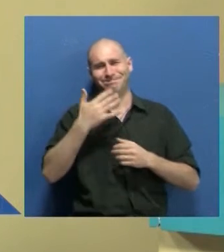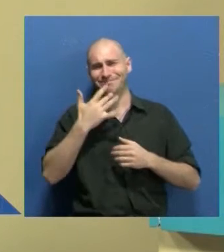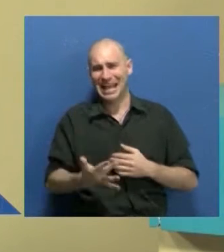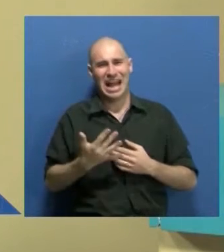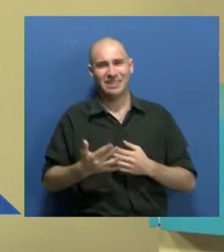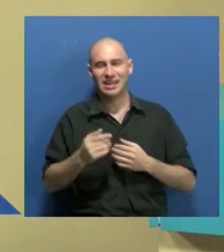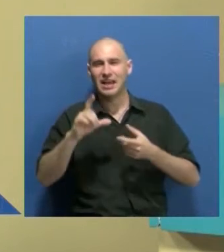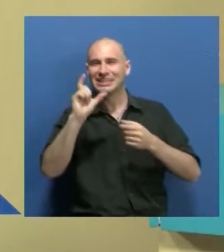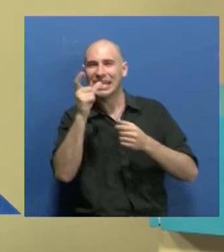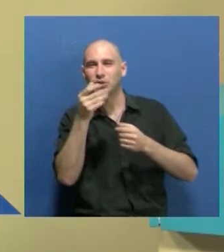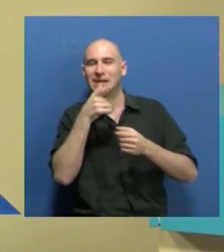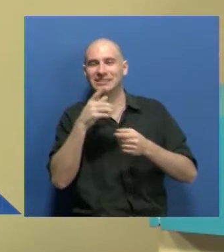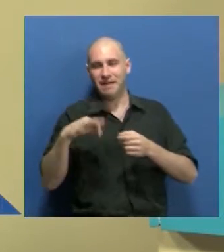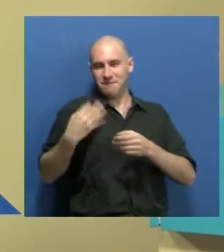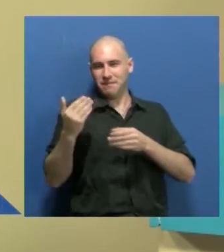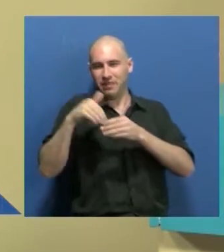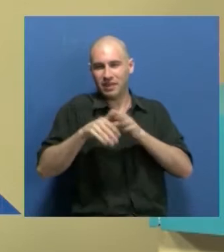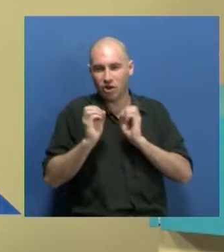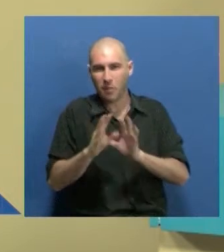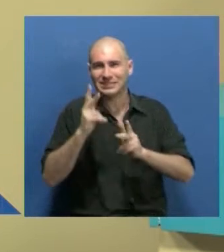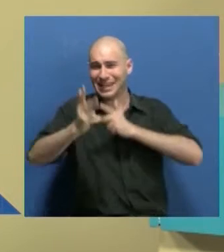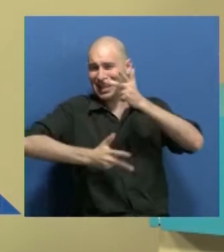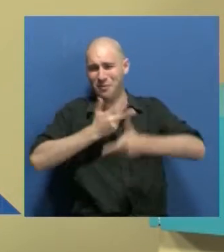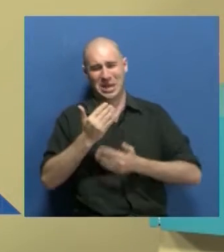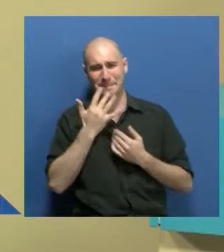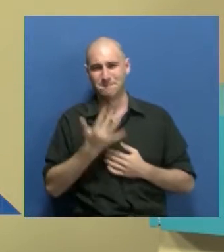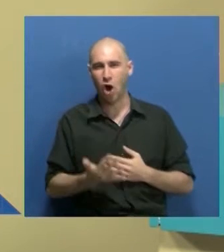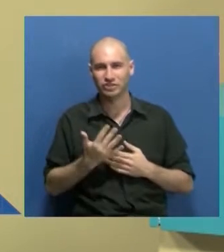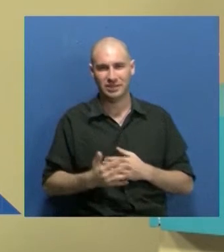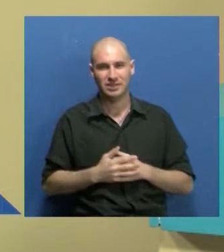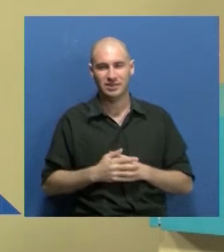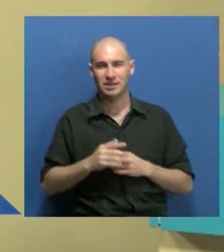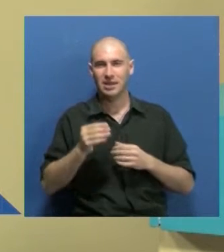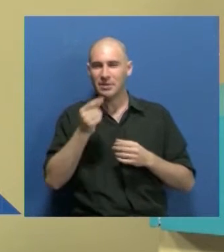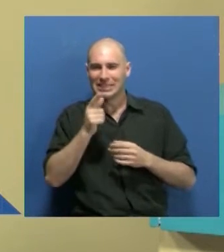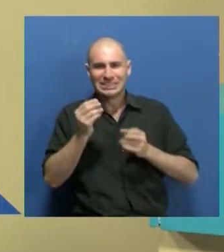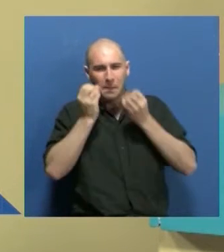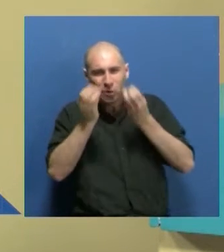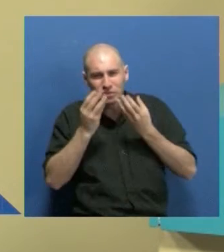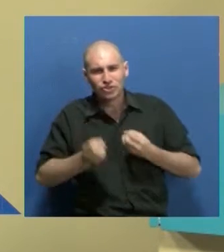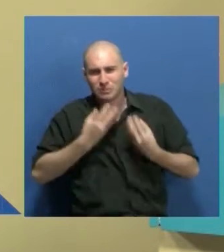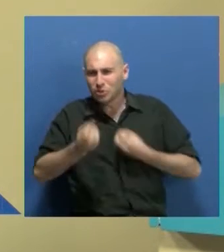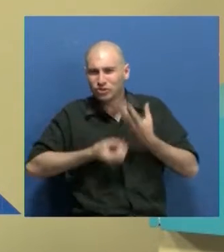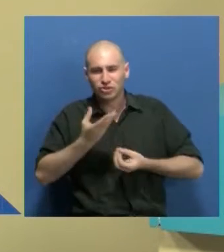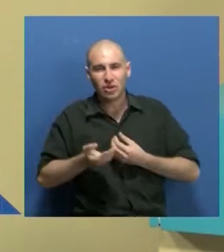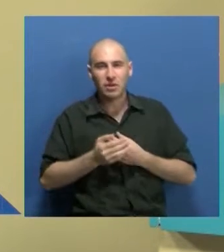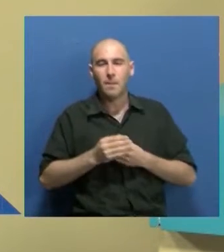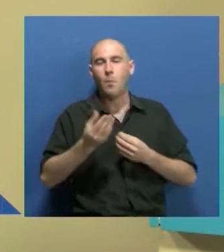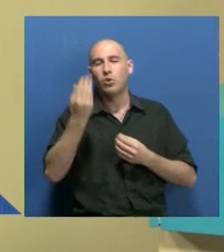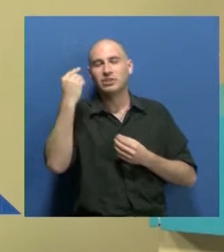al texto desde esta lengua maravillosa que llega, que emociona, por más que muchas veces no sepas lo